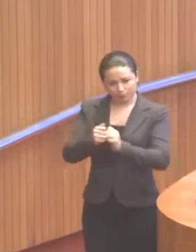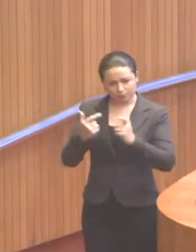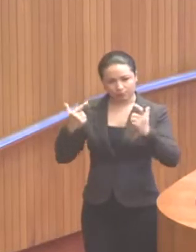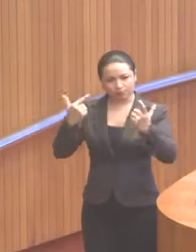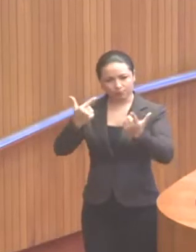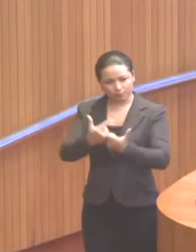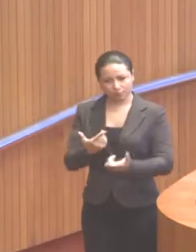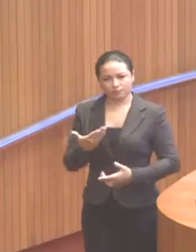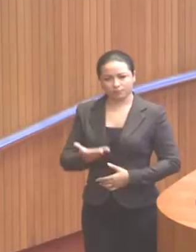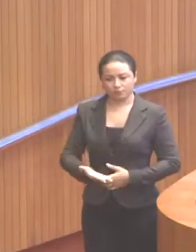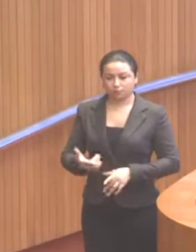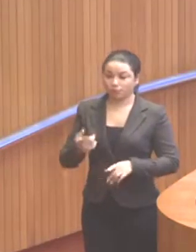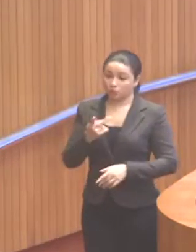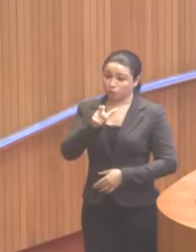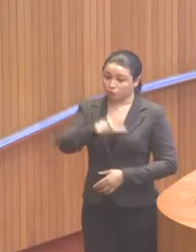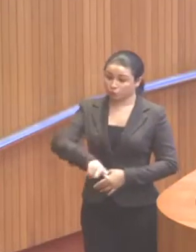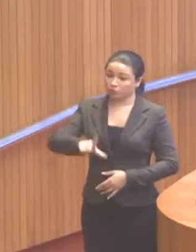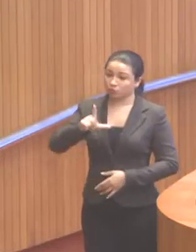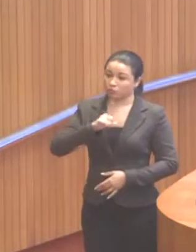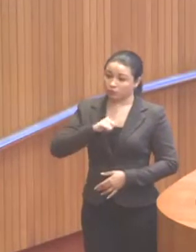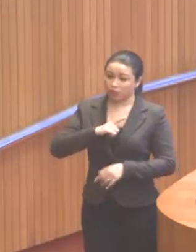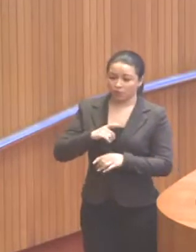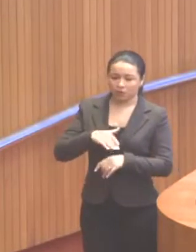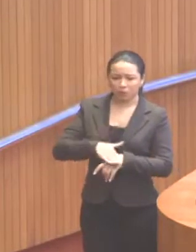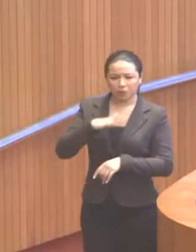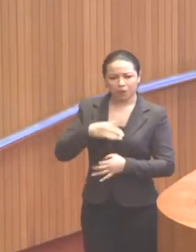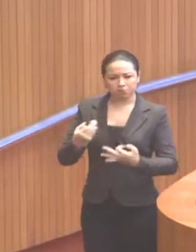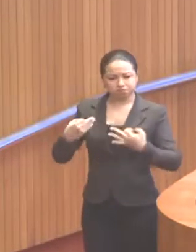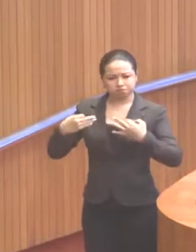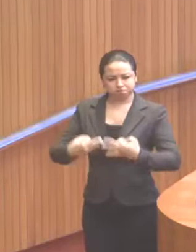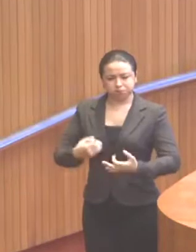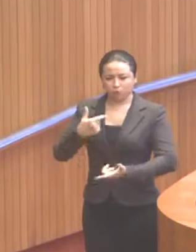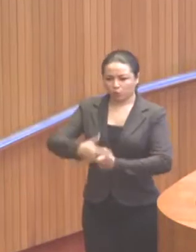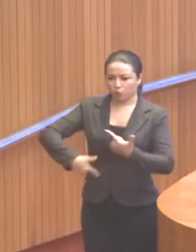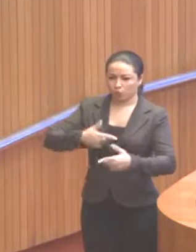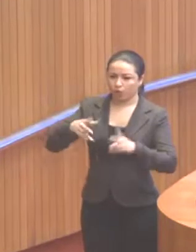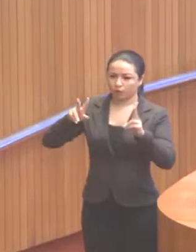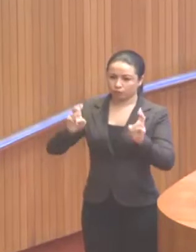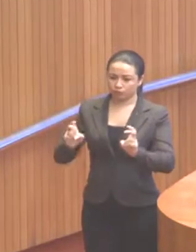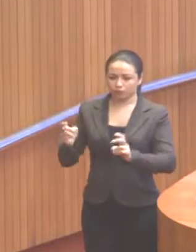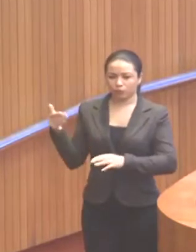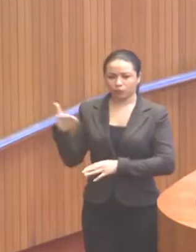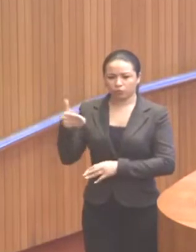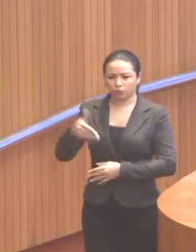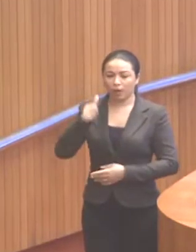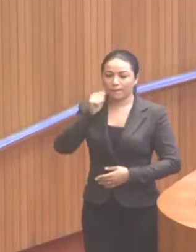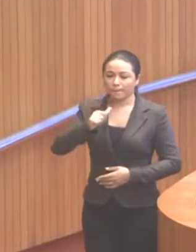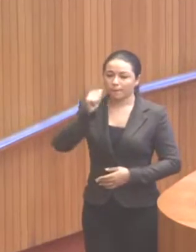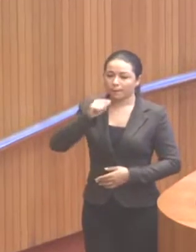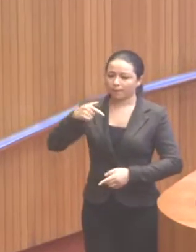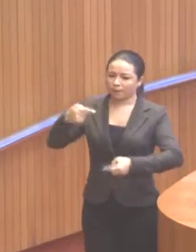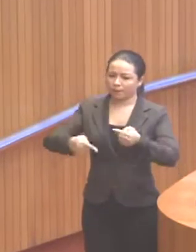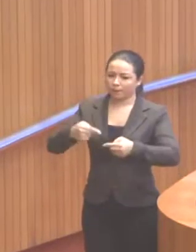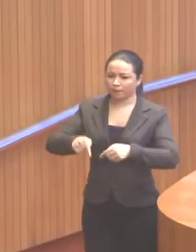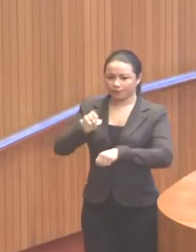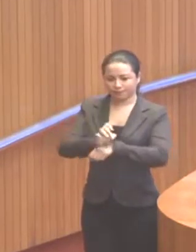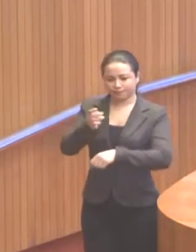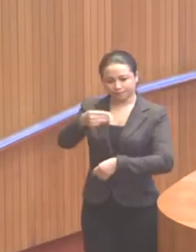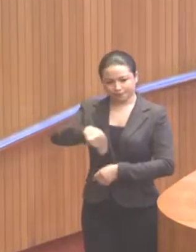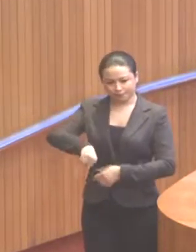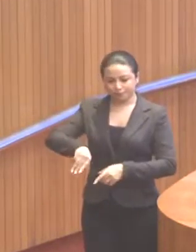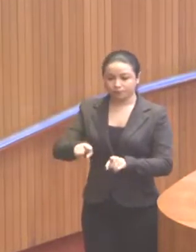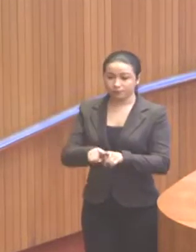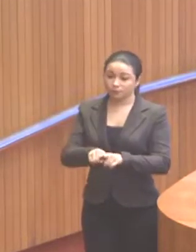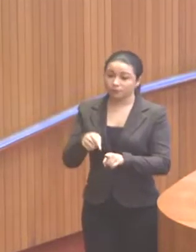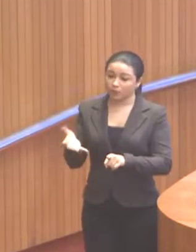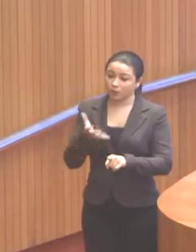casa. V. Exª foi muito determinada na luta em relação à participação das mulheres na política do Estado do Maranhão.